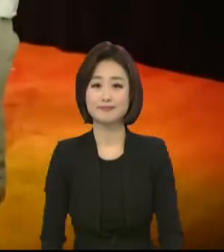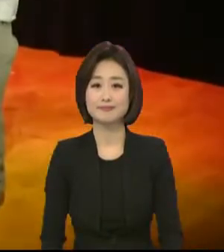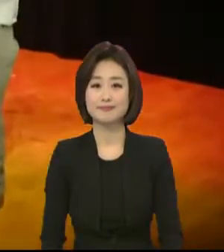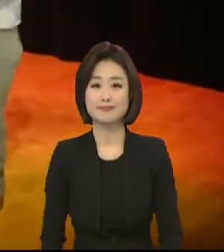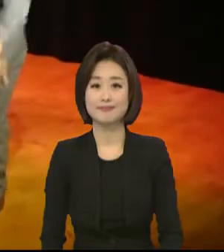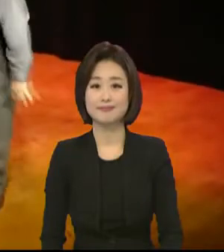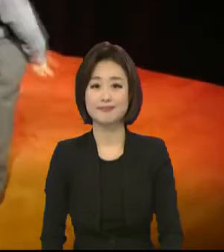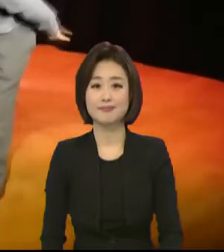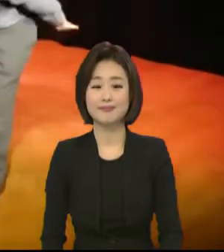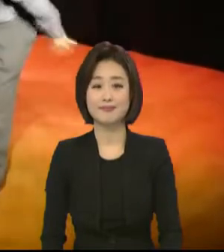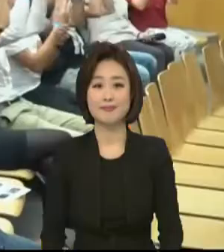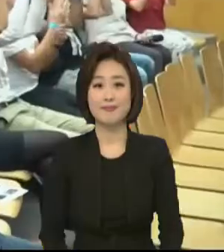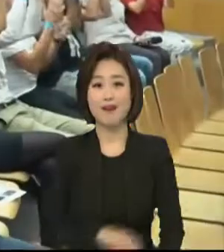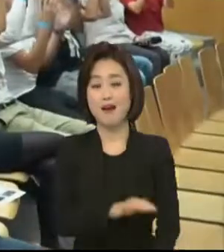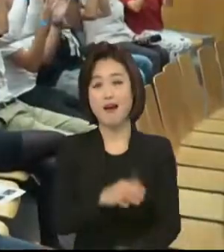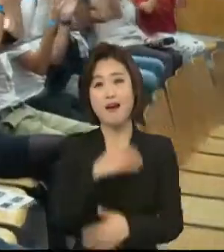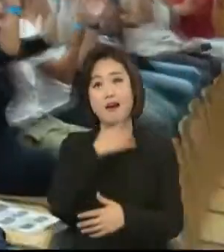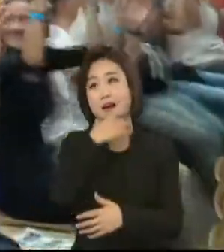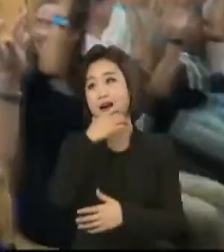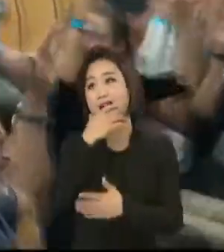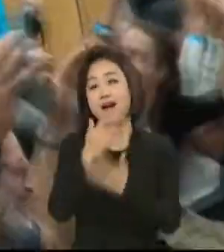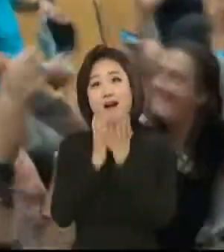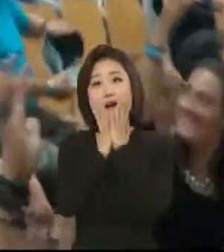이번엔 기립박수가 터져나옵니다.